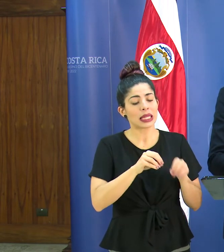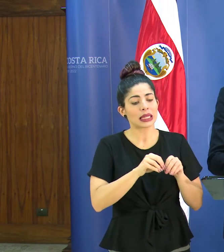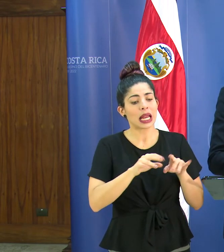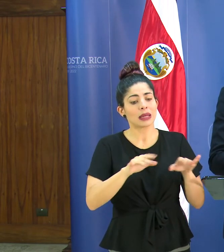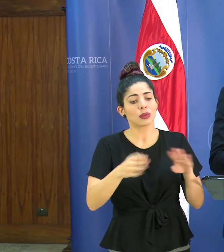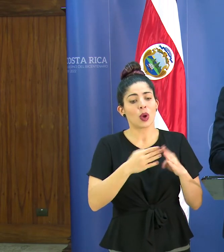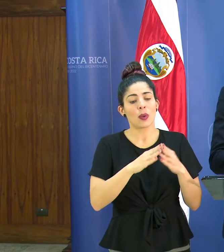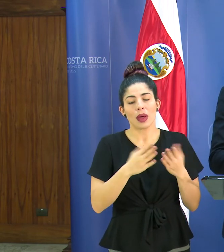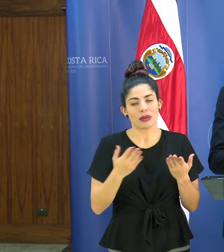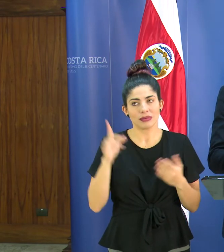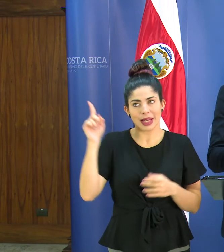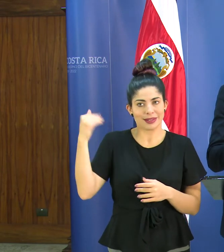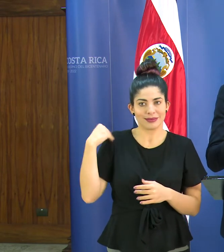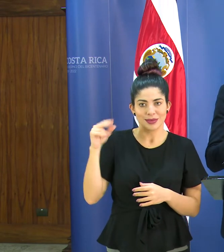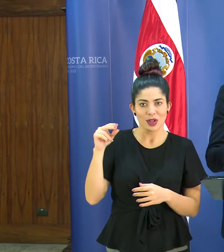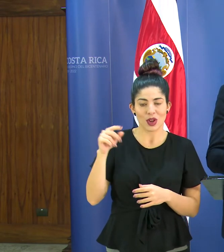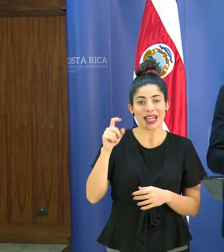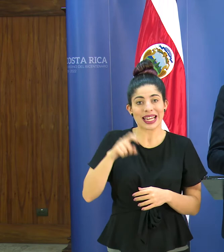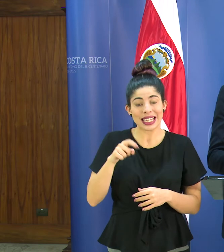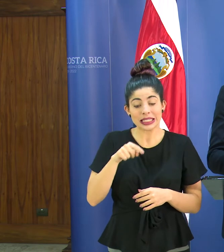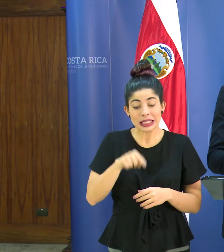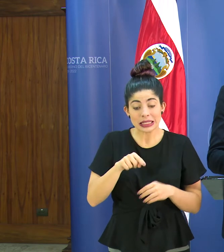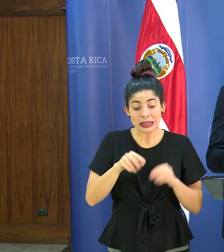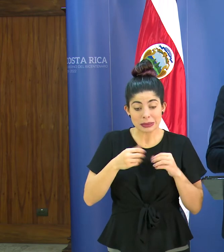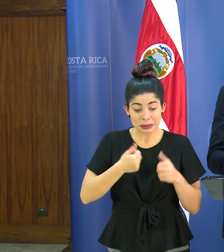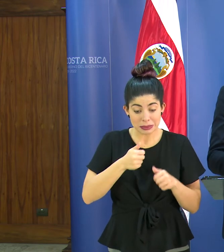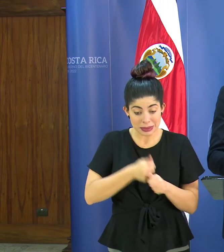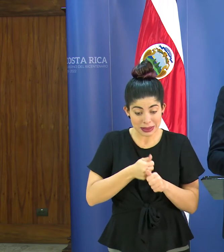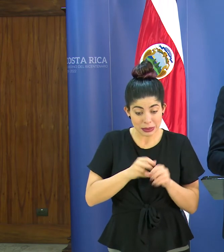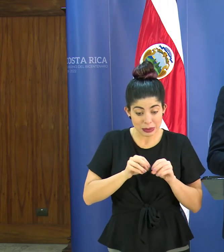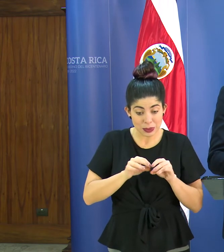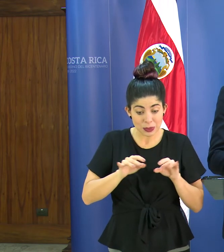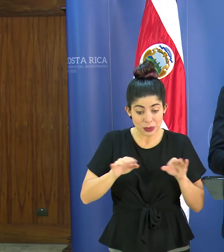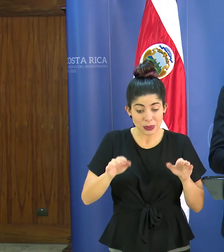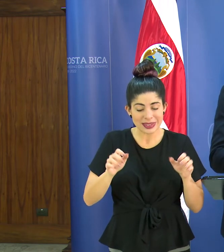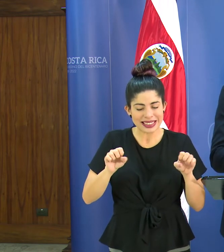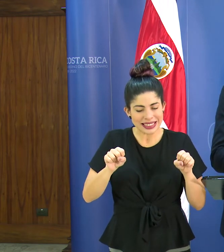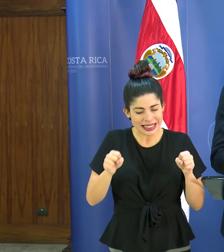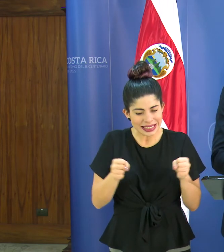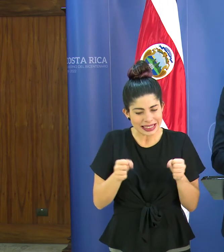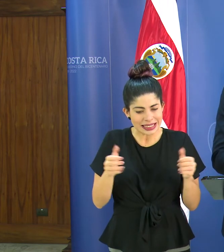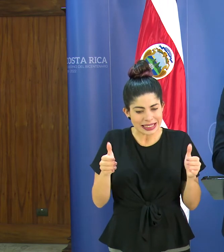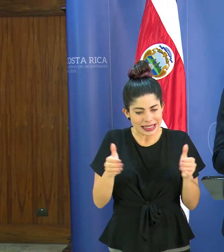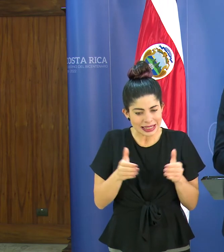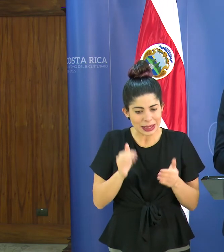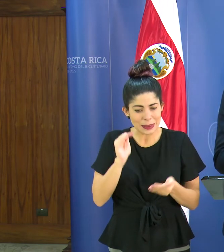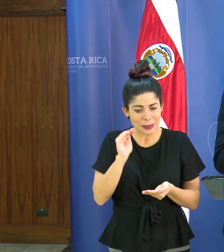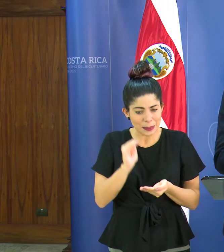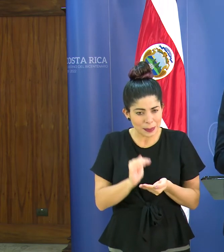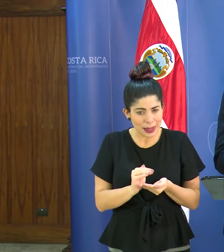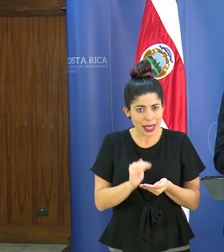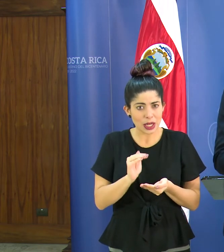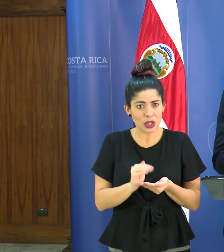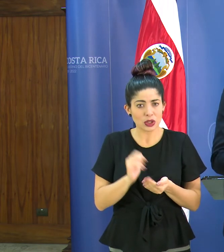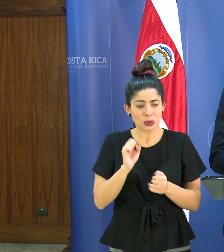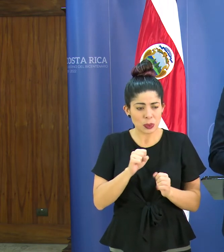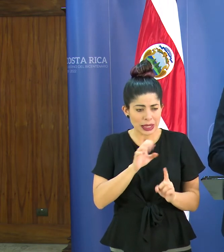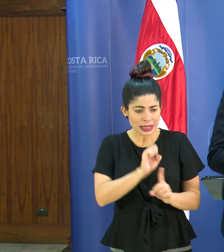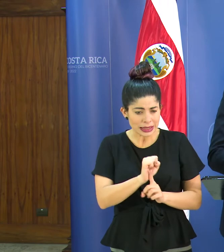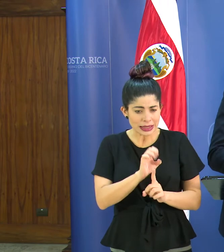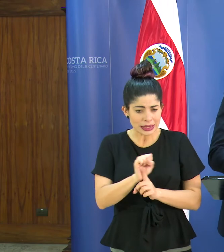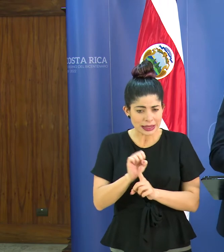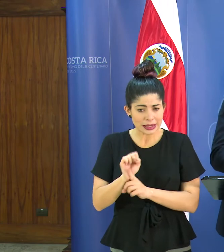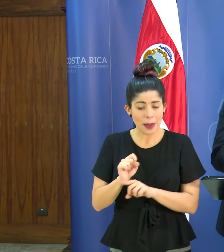comunitaria y lo que ocupamos es que esta transmisión se contenga a lo máximo posible a la medida de lo posible que lo podamos identificar